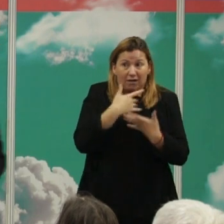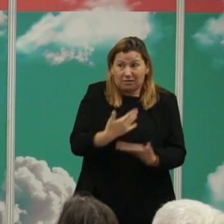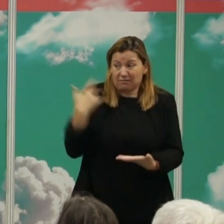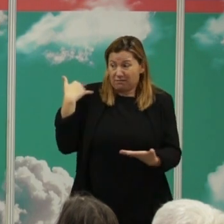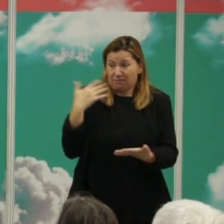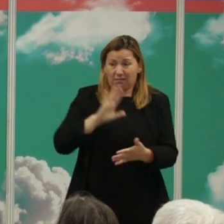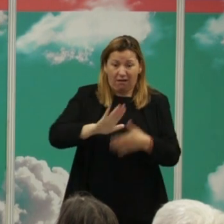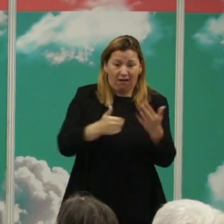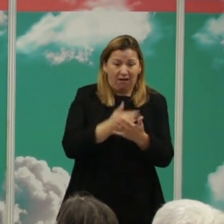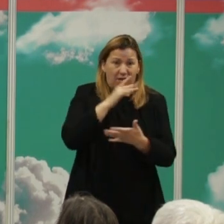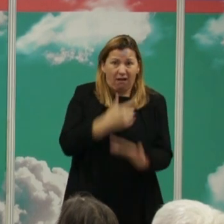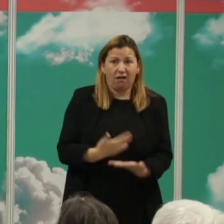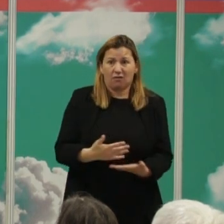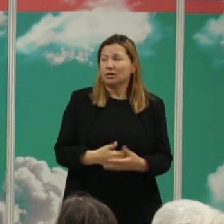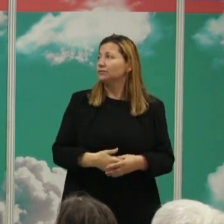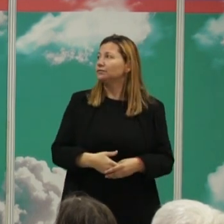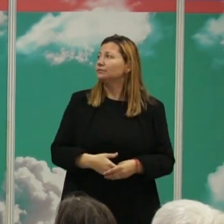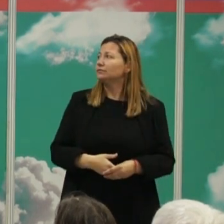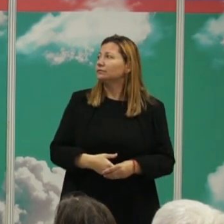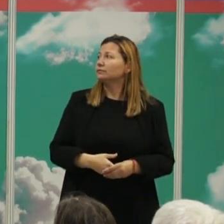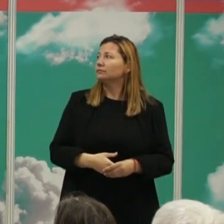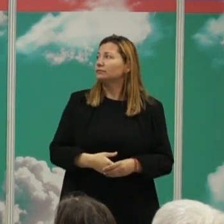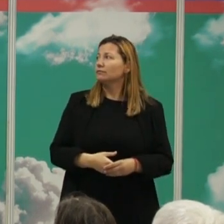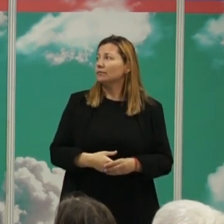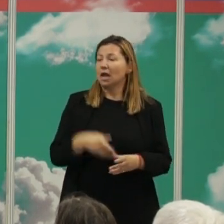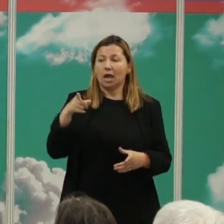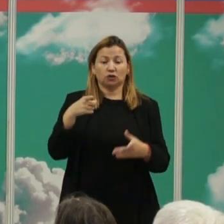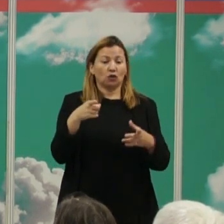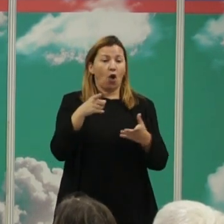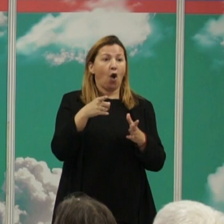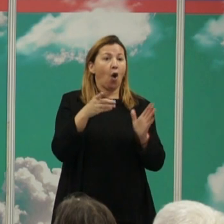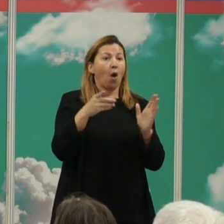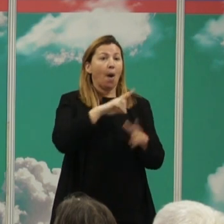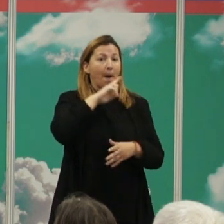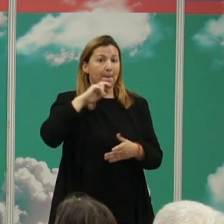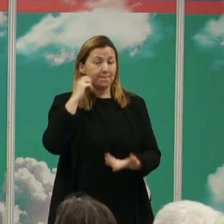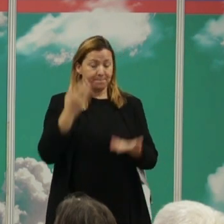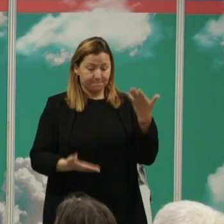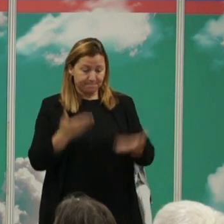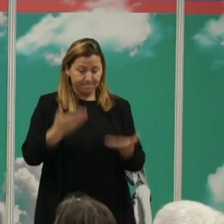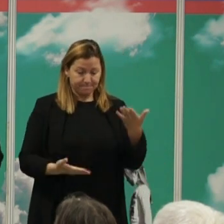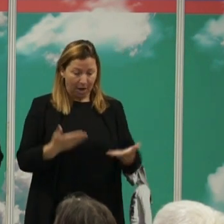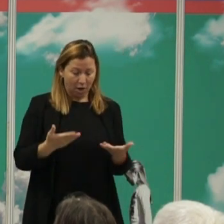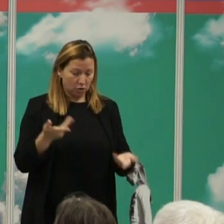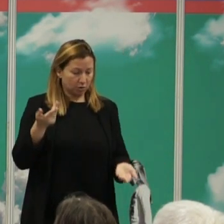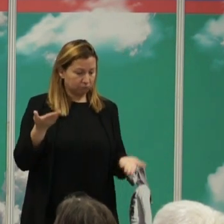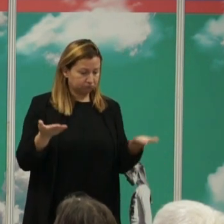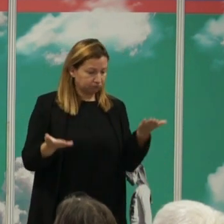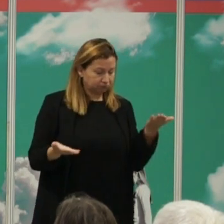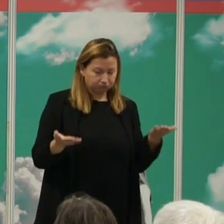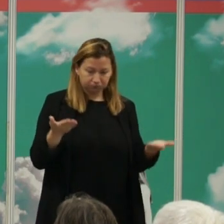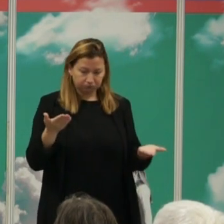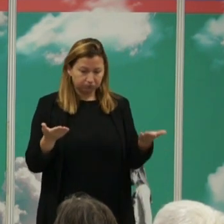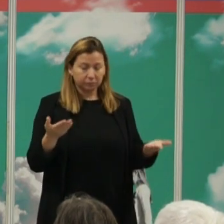los datos de la Organización Mundial de la Salud comparamos estos valores con los predichos y sacamos conclusiones y esto fue un trabajo